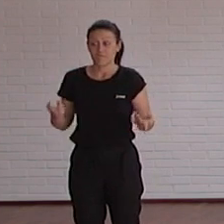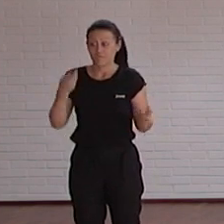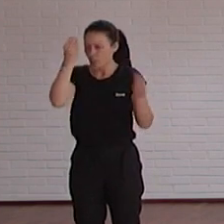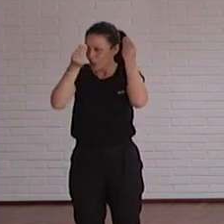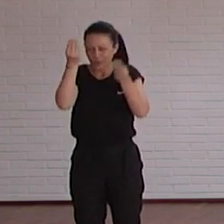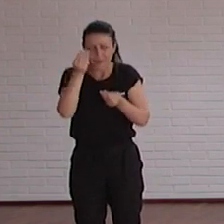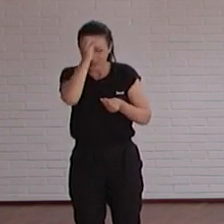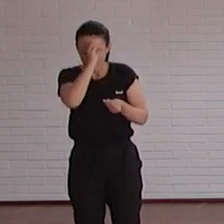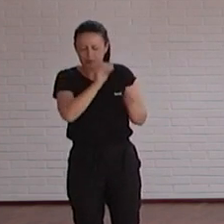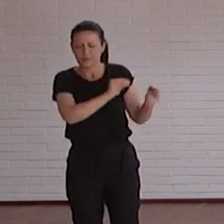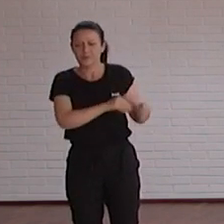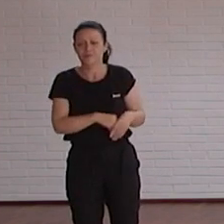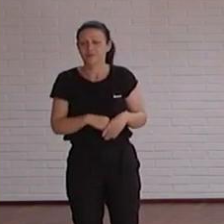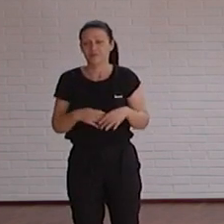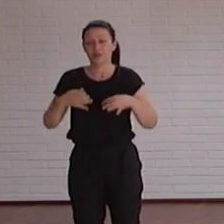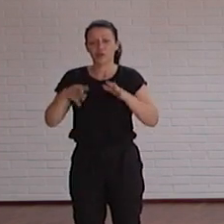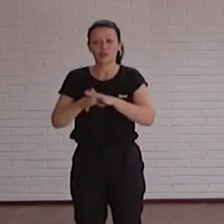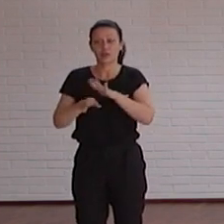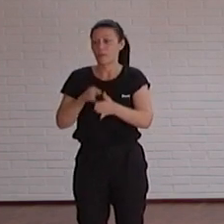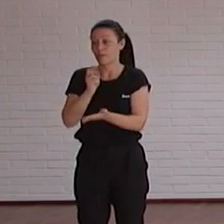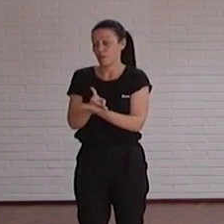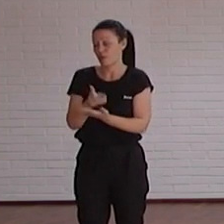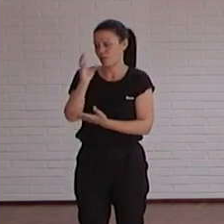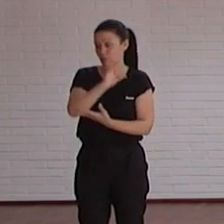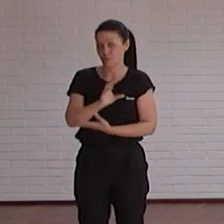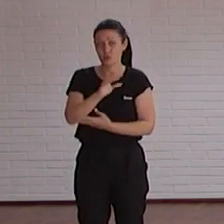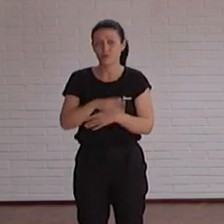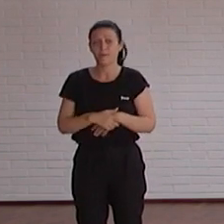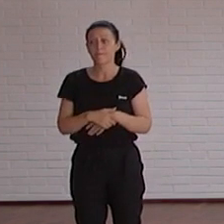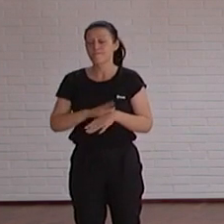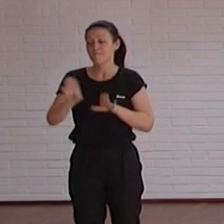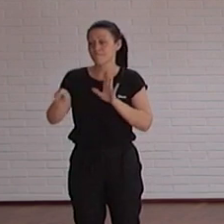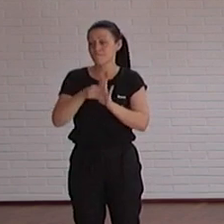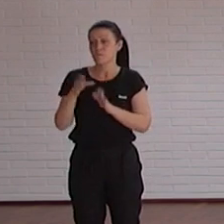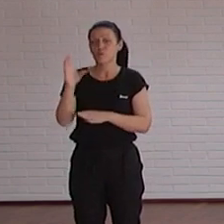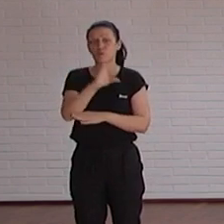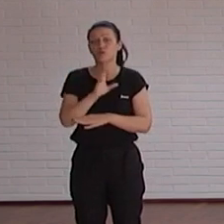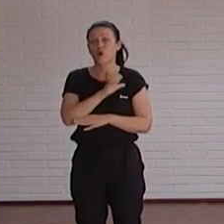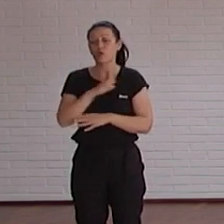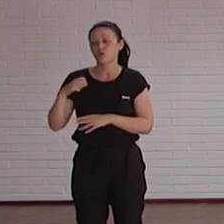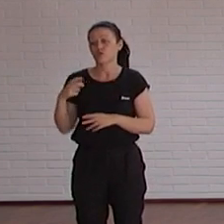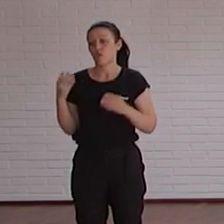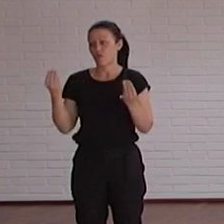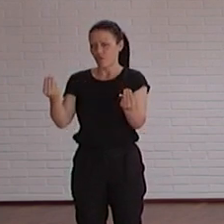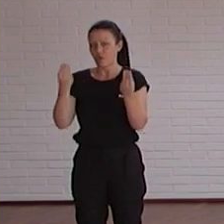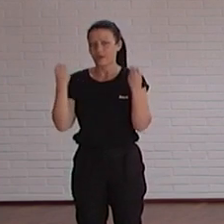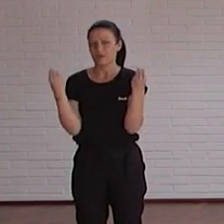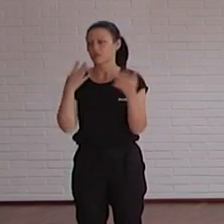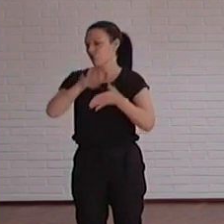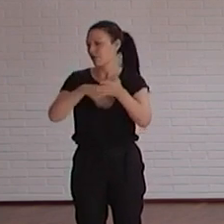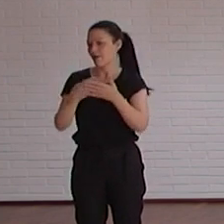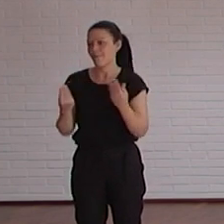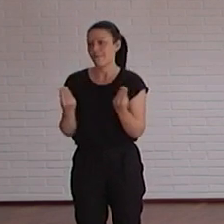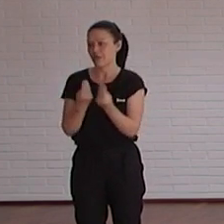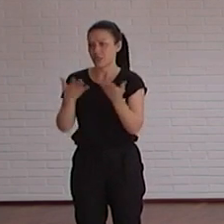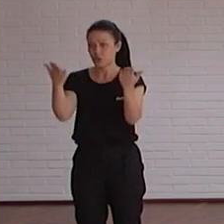ocurra vamos a seguir apostando por los cursos vamos a incorporar los cursos autoformativos de forma que no hay horario ni fecha